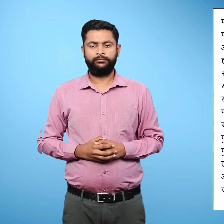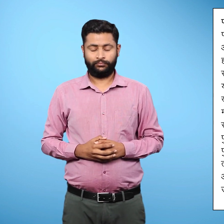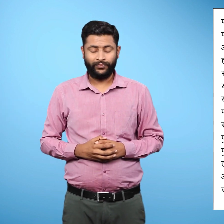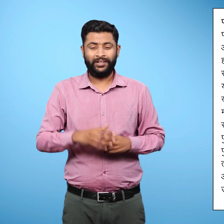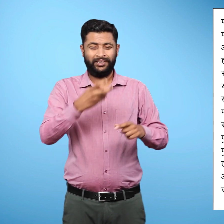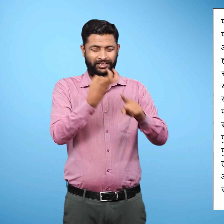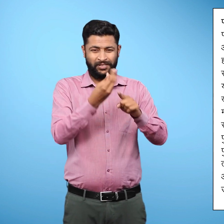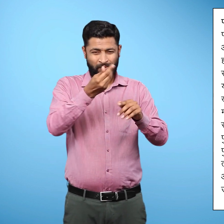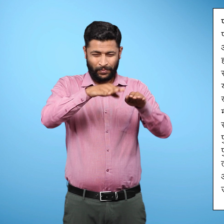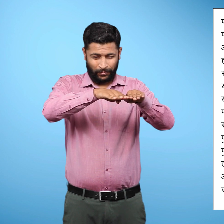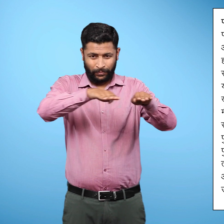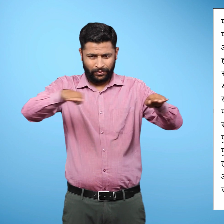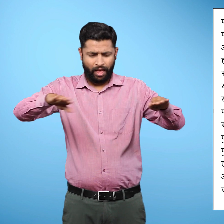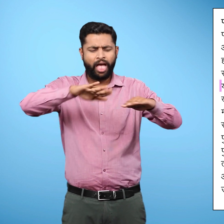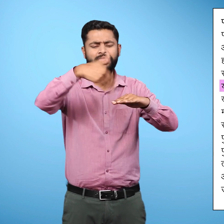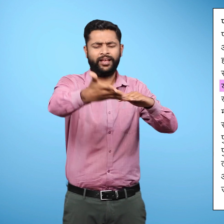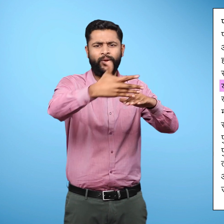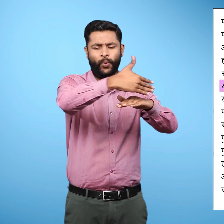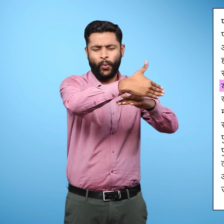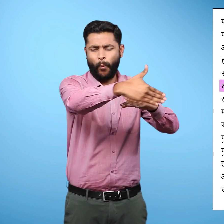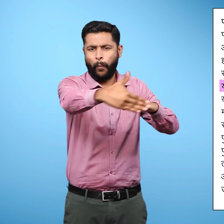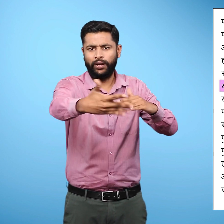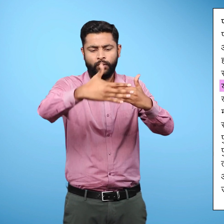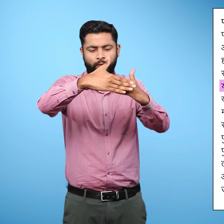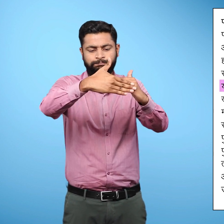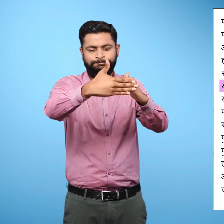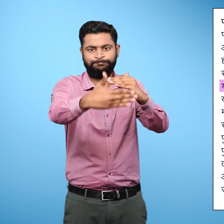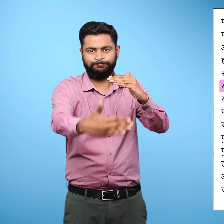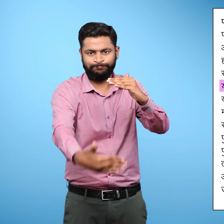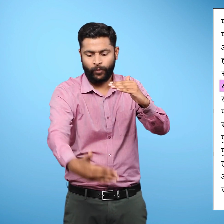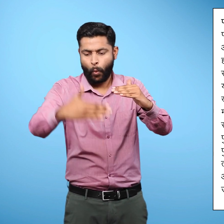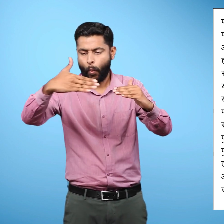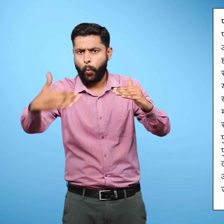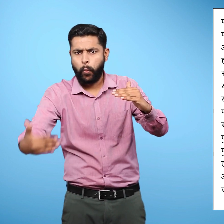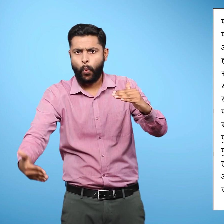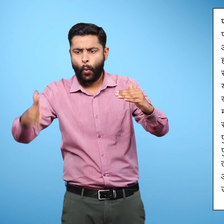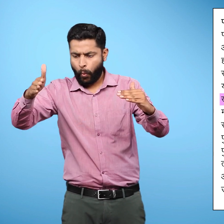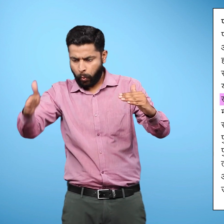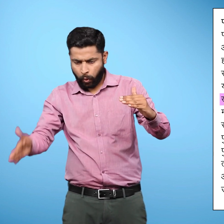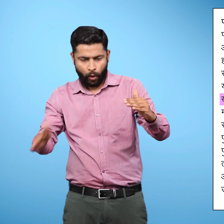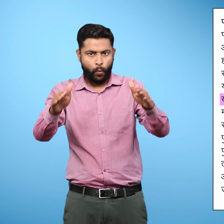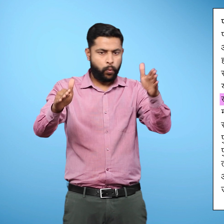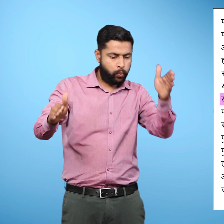किसी पठार के एक या एक से अधिक किनारे होते हैं। जिनके ढाल खड़े होते हैं।